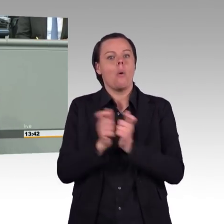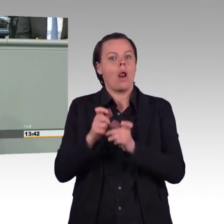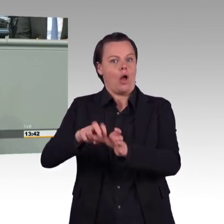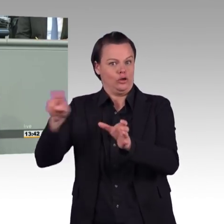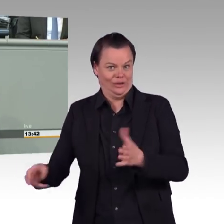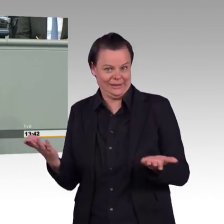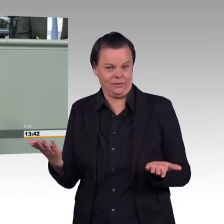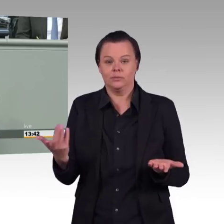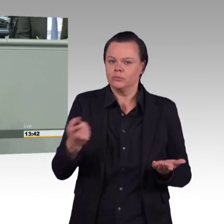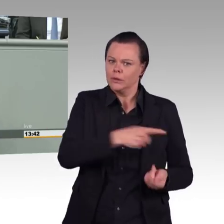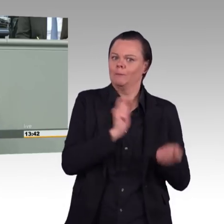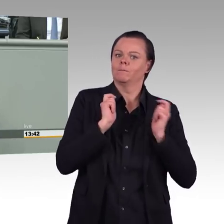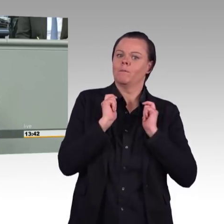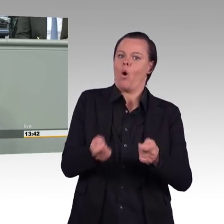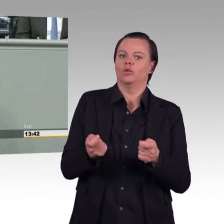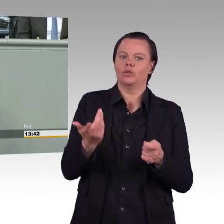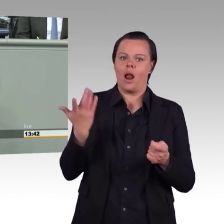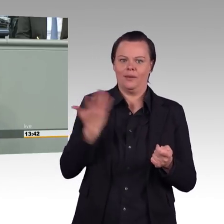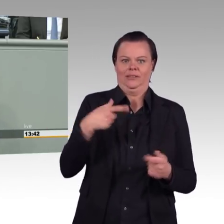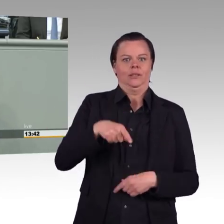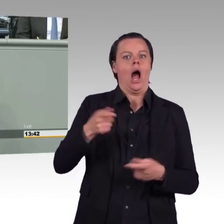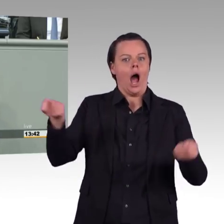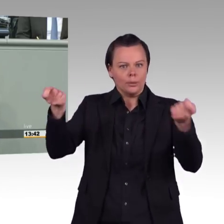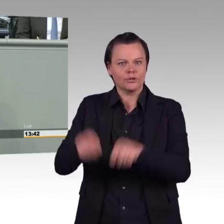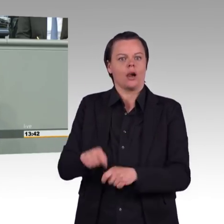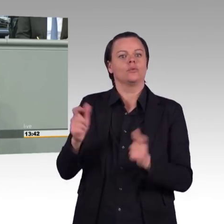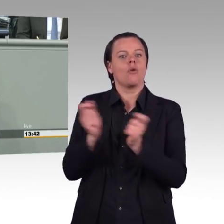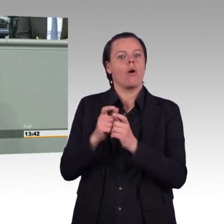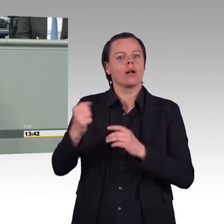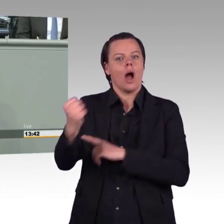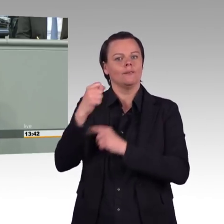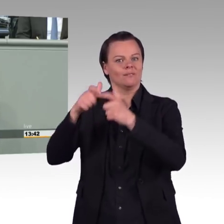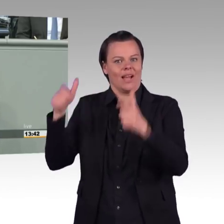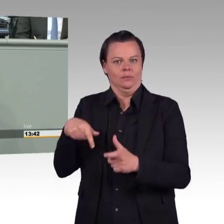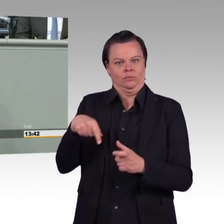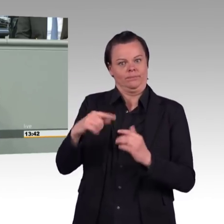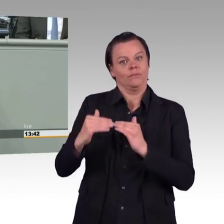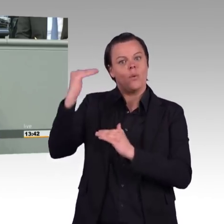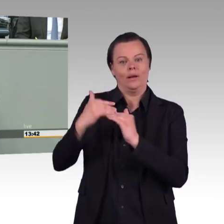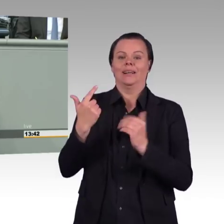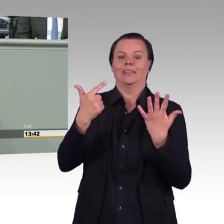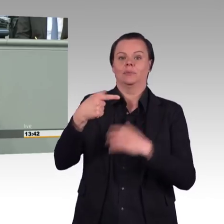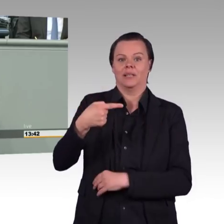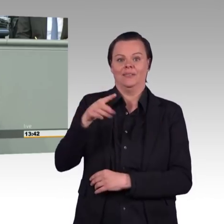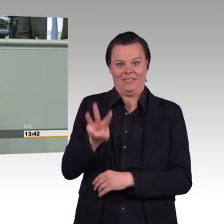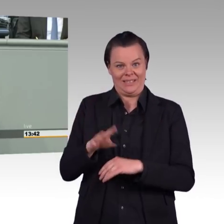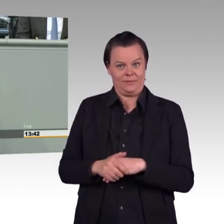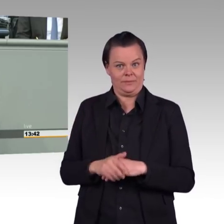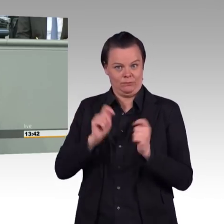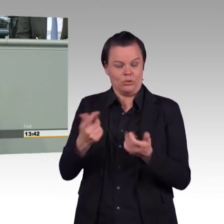nochmal angeguckt und ich zitiere wortwörtlich daraus, wir als Umweltverbände werden weiter Druck machen, um den Ausstieg zu